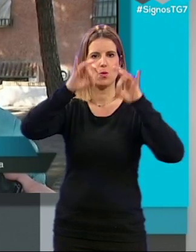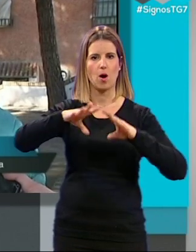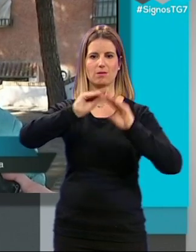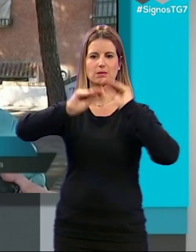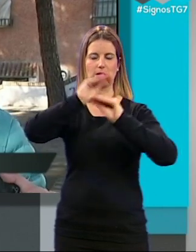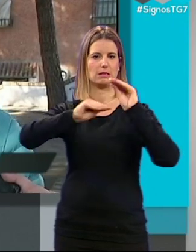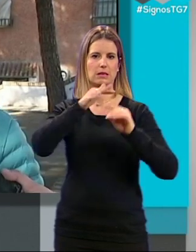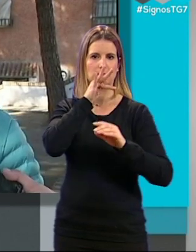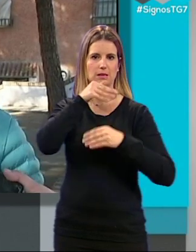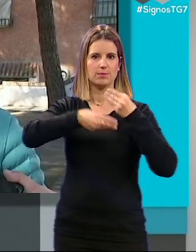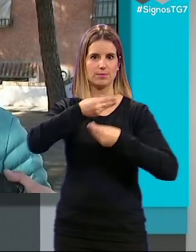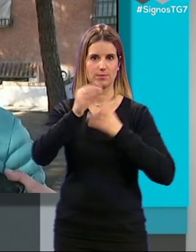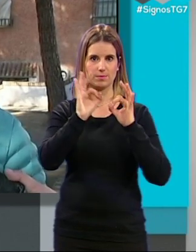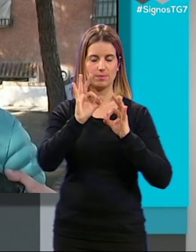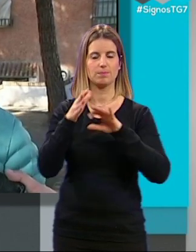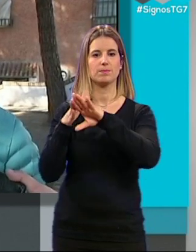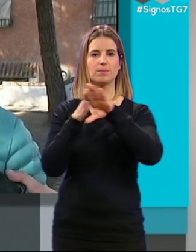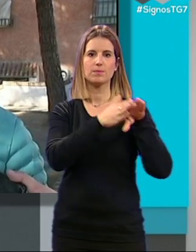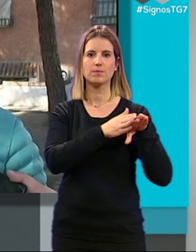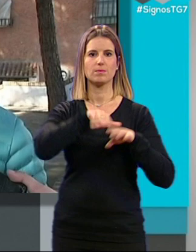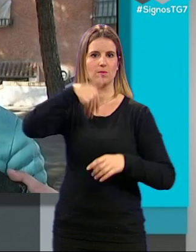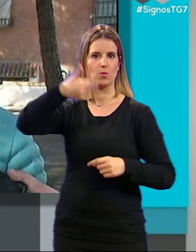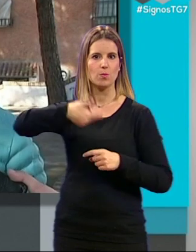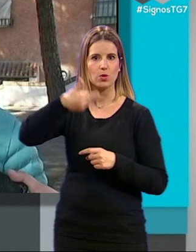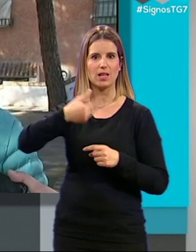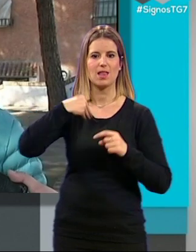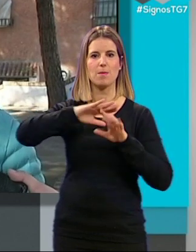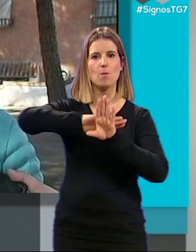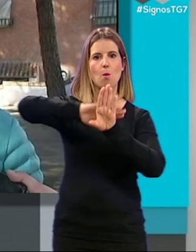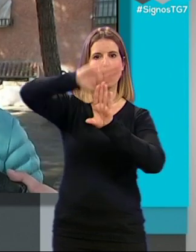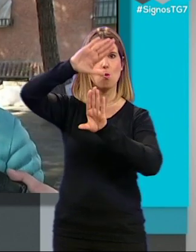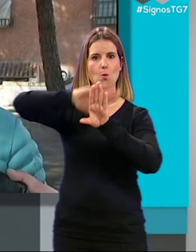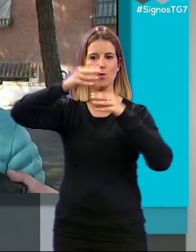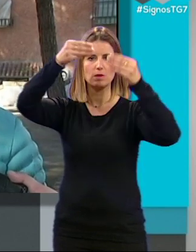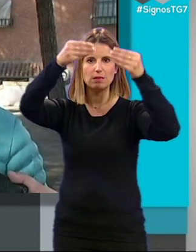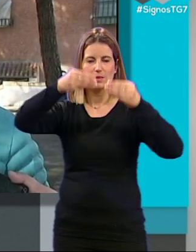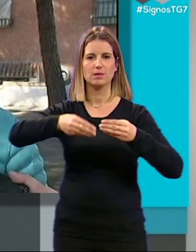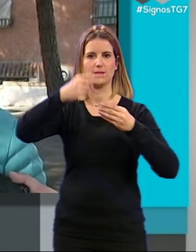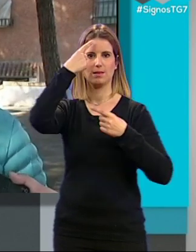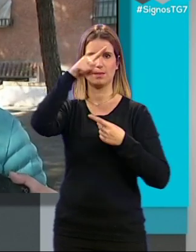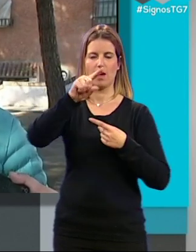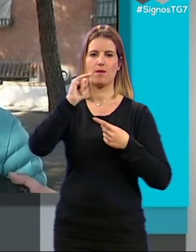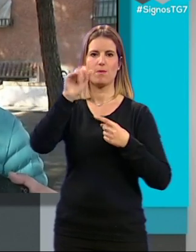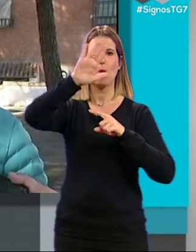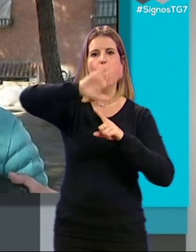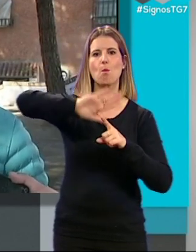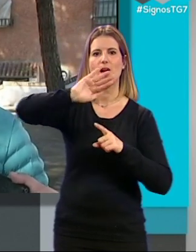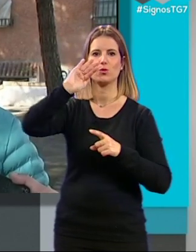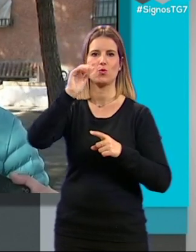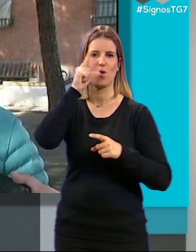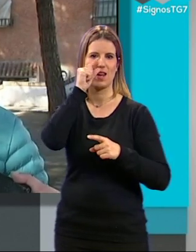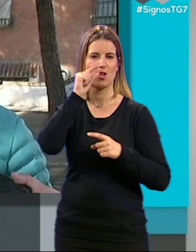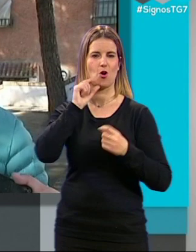cosa que no se está haciendo todavía. Y, por otro lado, la importancia que tiene este muro, que ya sabemos, es que contiene uno de los murales del Niño de las Pinturas.